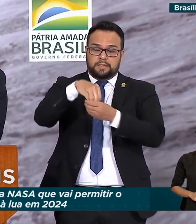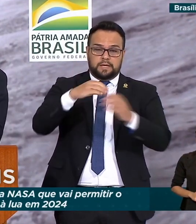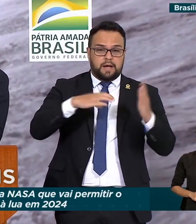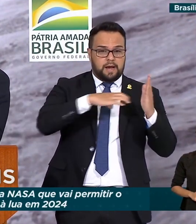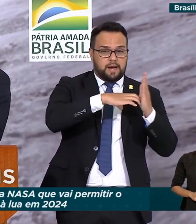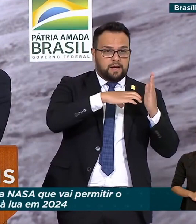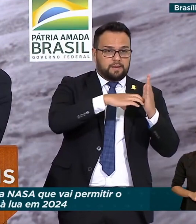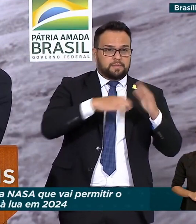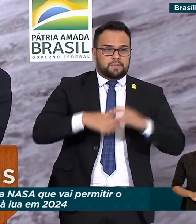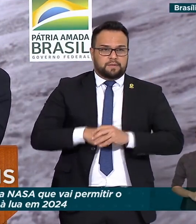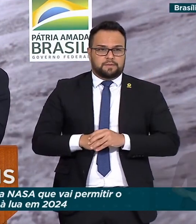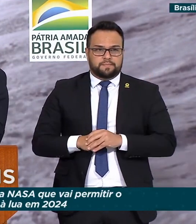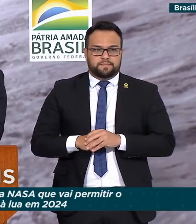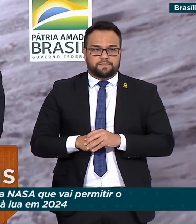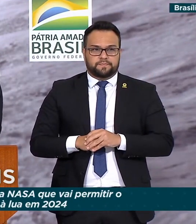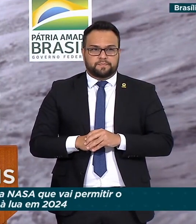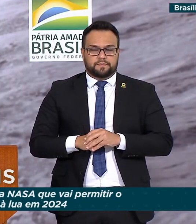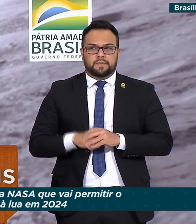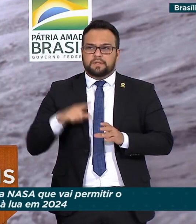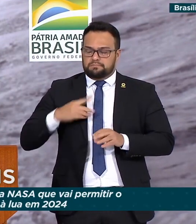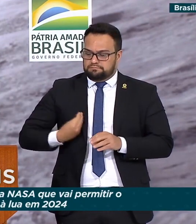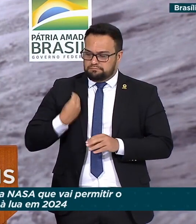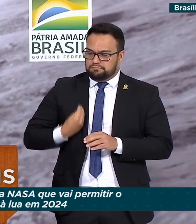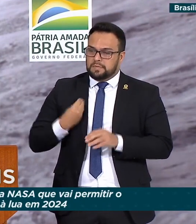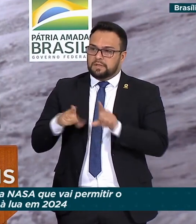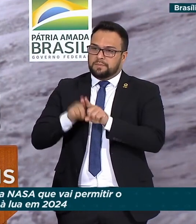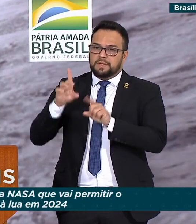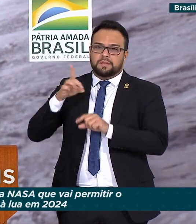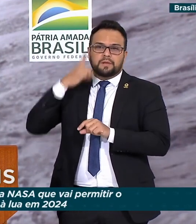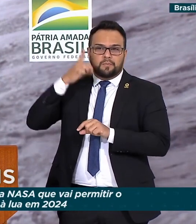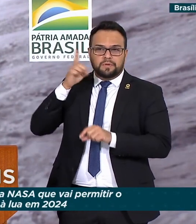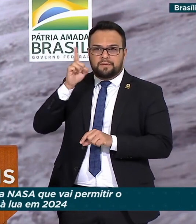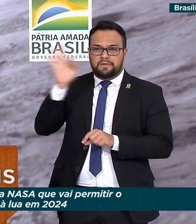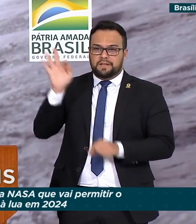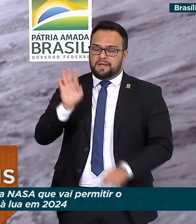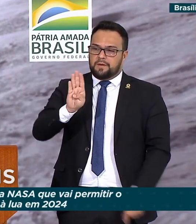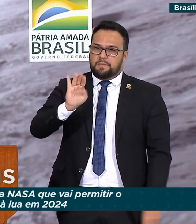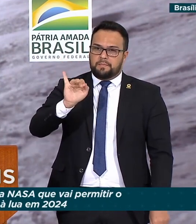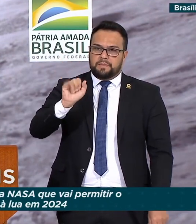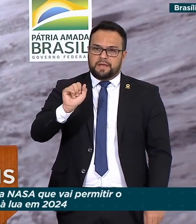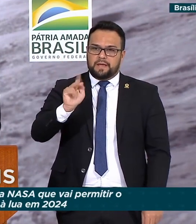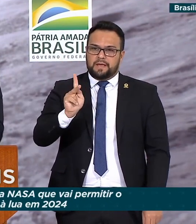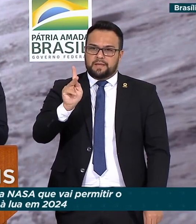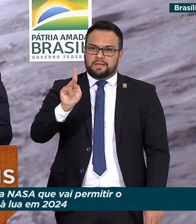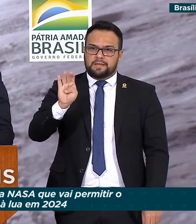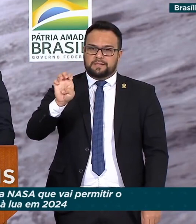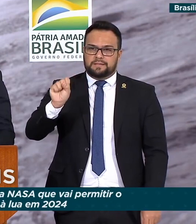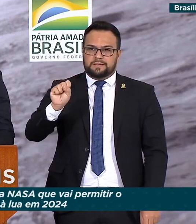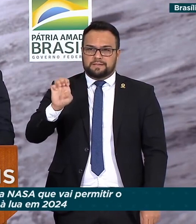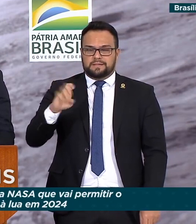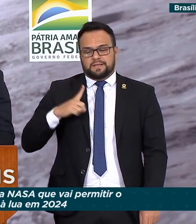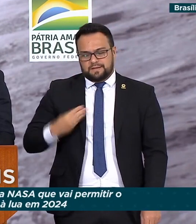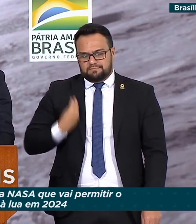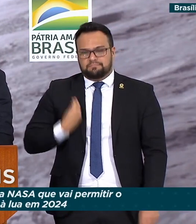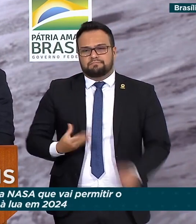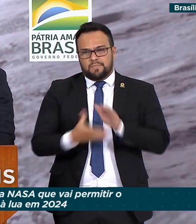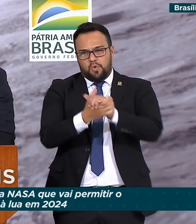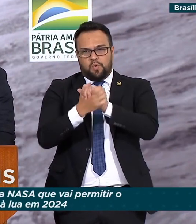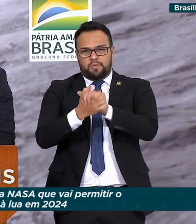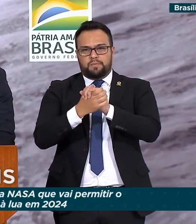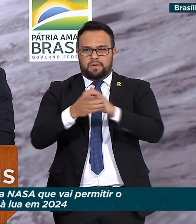cumprimento os parlamentares presentes, e a deputada federal Bia Kicis, em nome de quem eu cumprimento as deputadas aqui presentes.